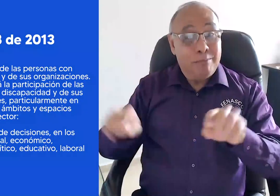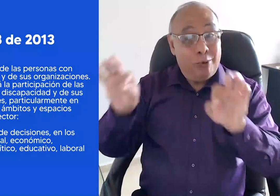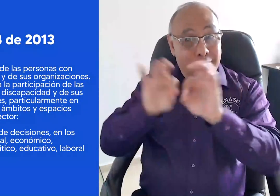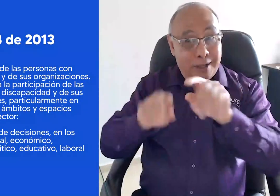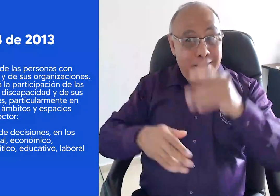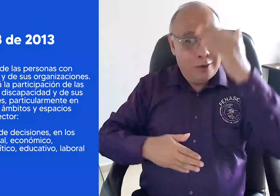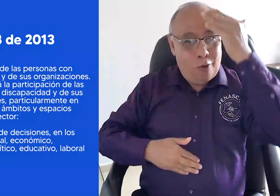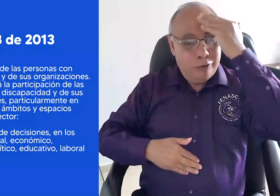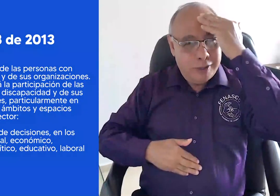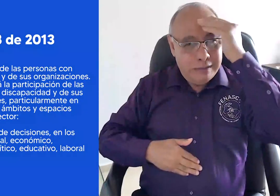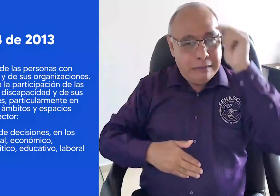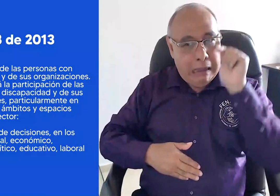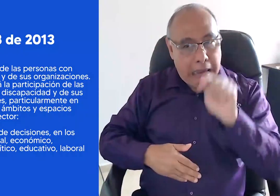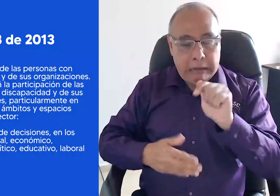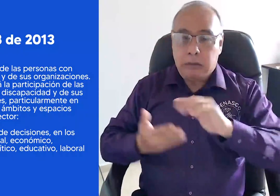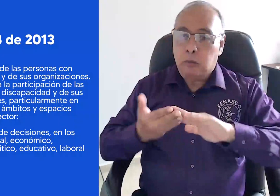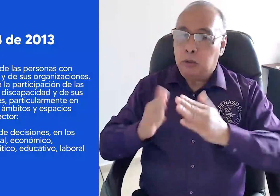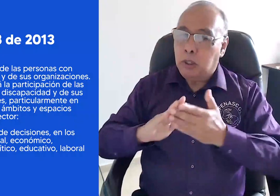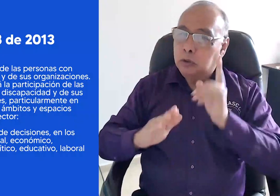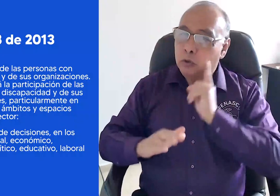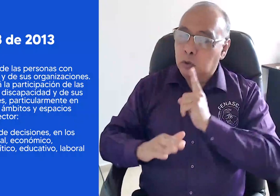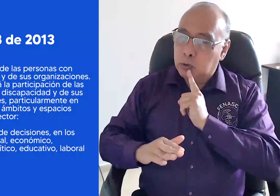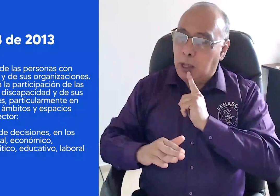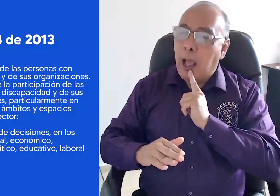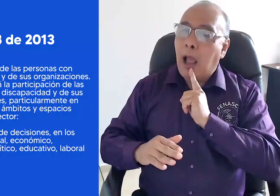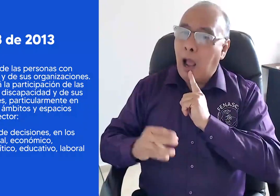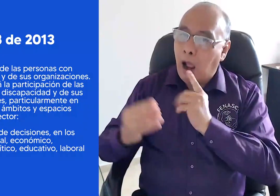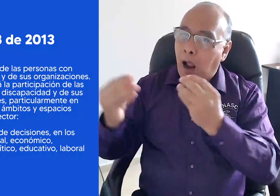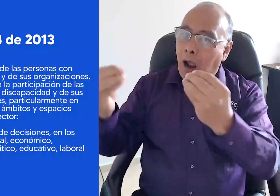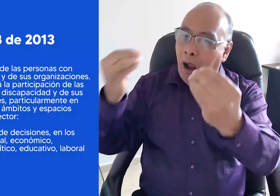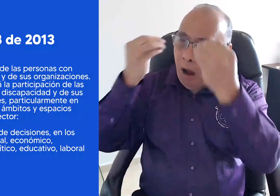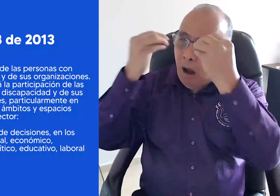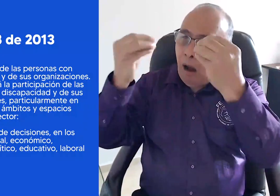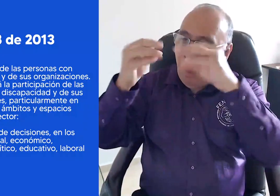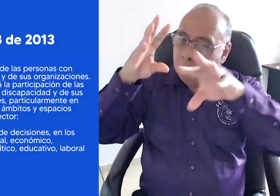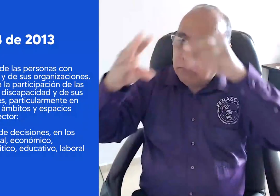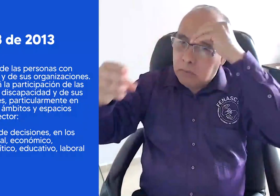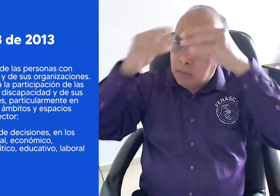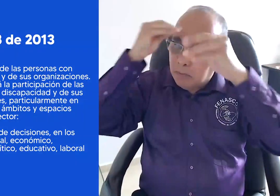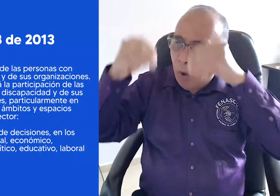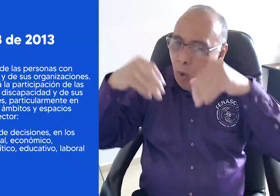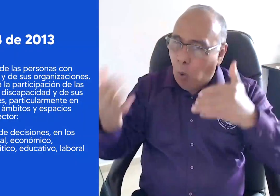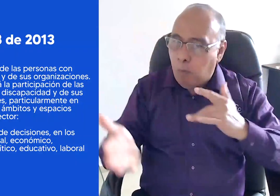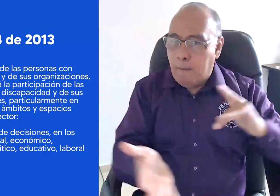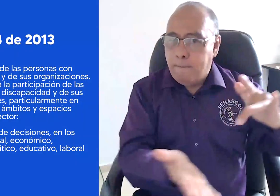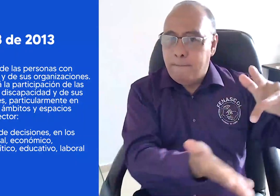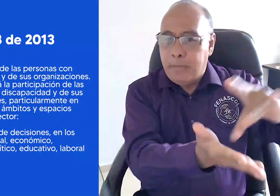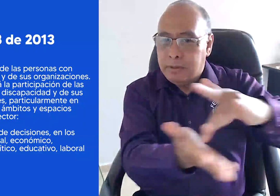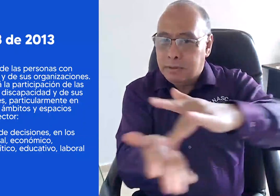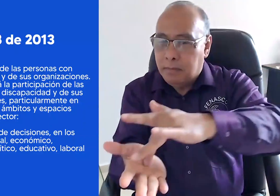sociedad civil. Es por esto que la comunidad sorda debe capacitarse para hacer participación efectiva.